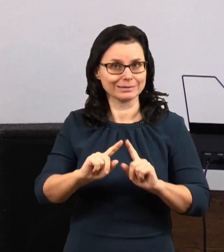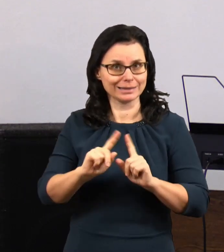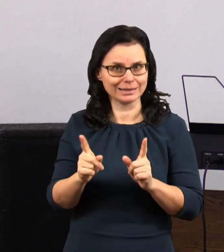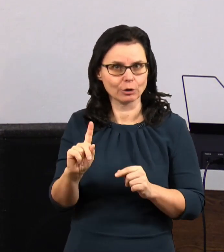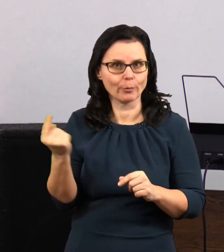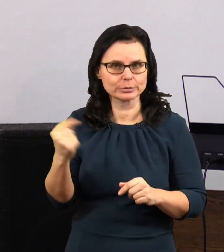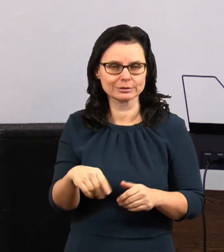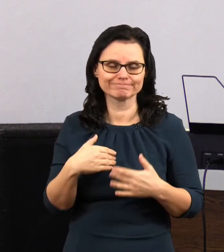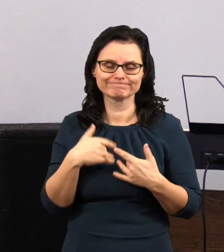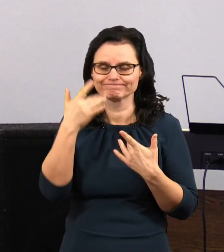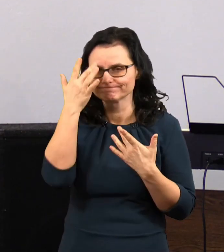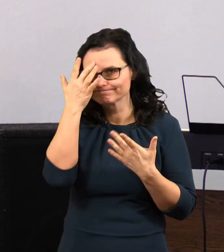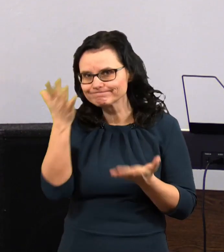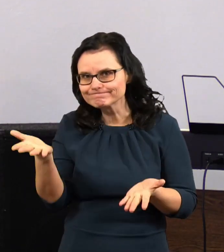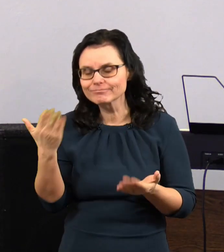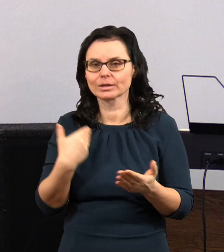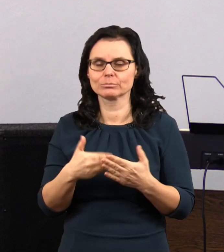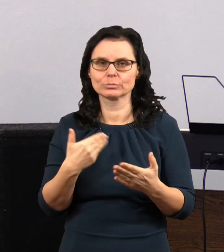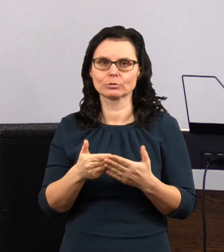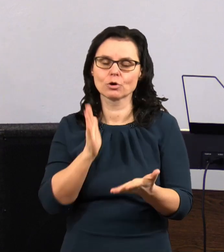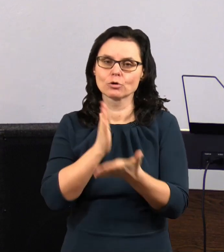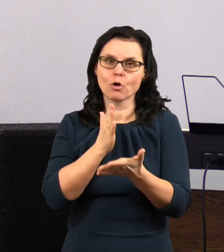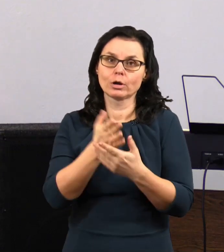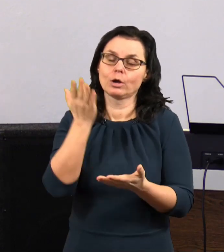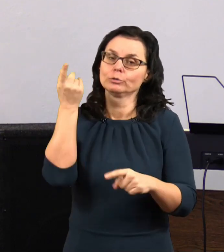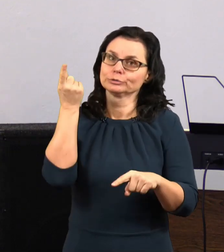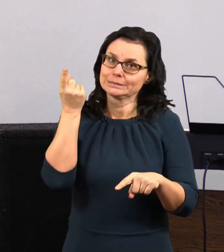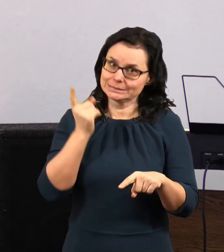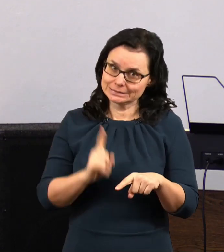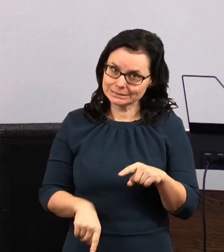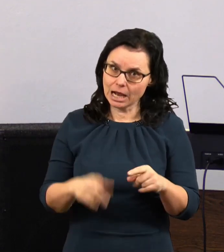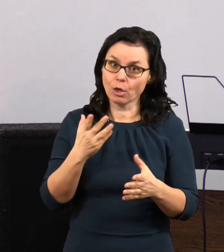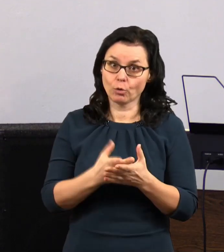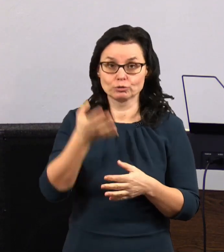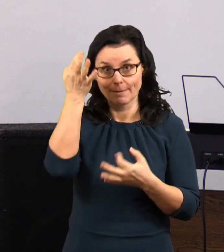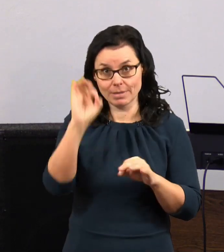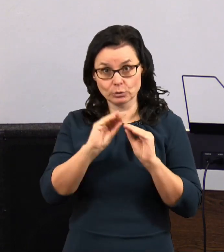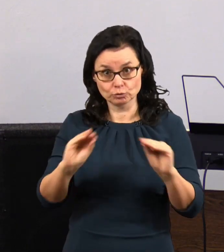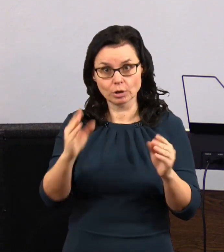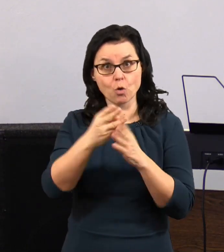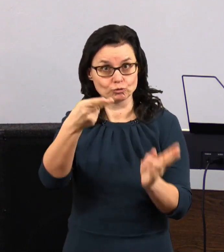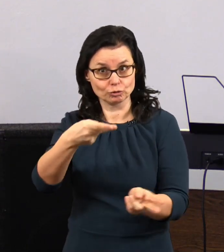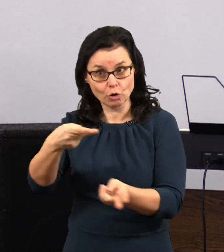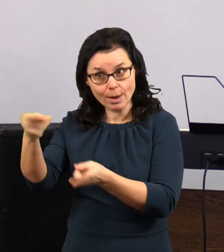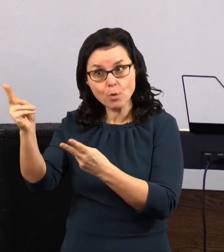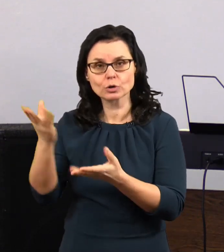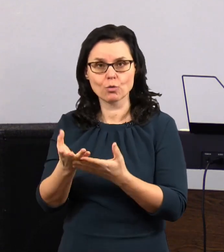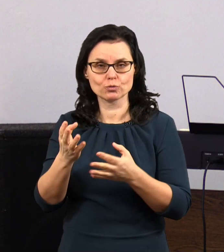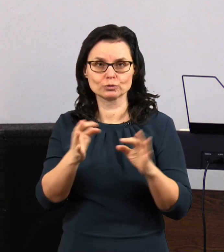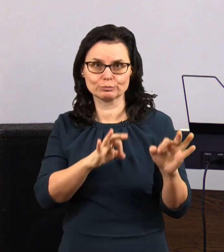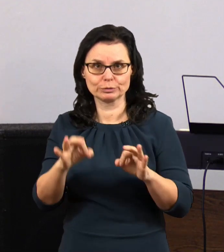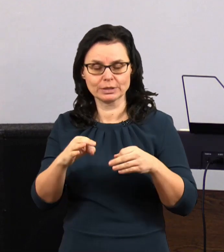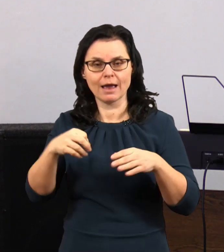No a tak jsme, tak konečně došlo na to, že jsme se doviděli, že paní učitelka už je v nemocnici, že